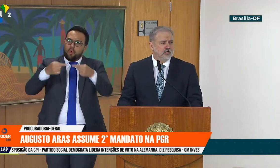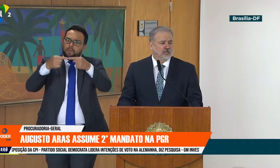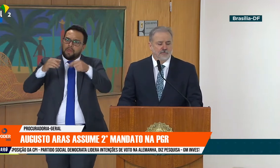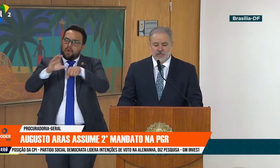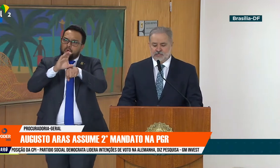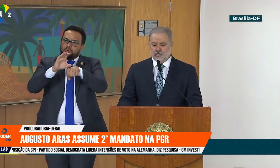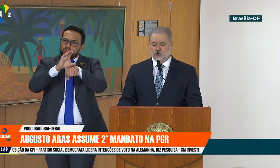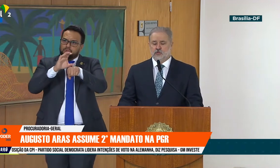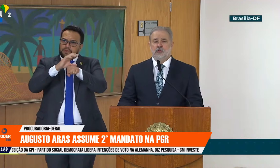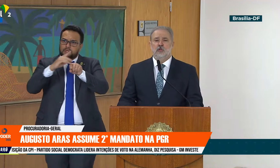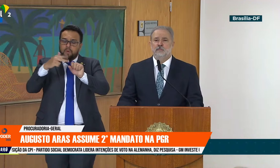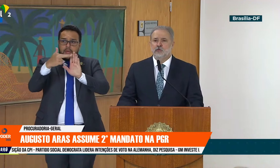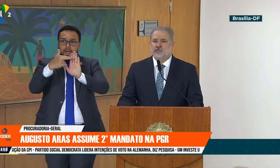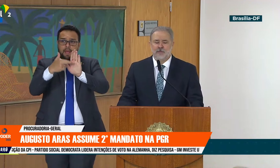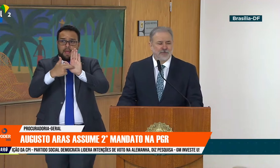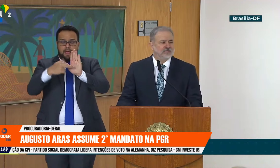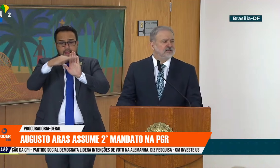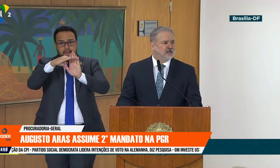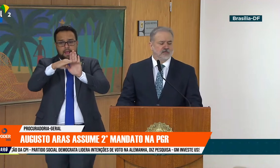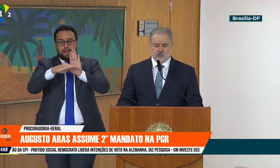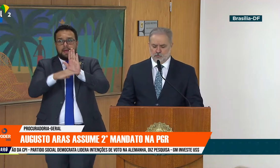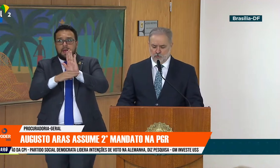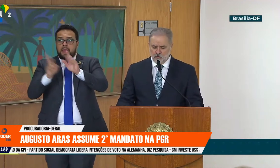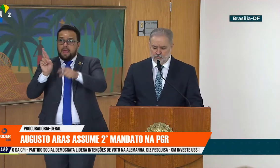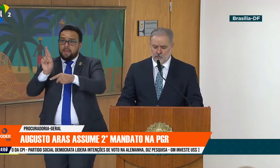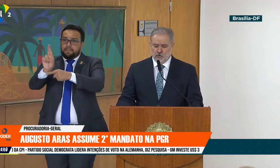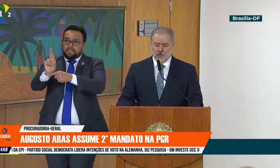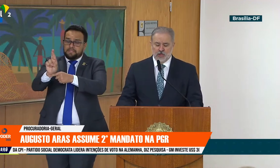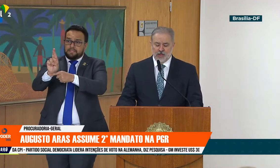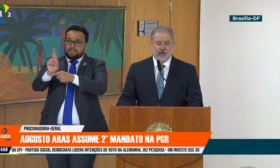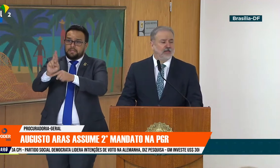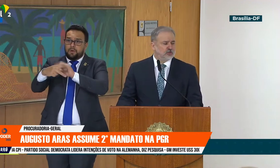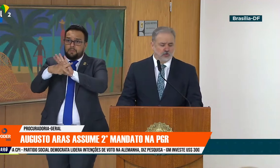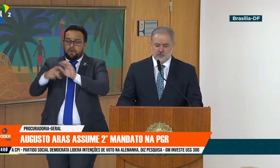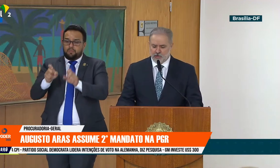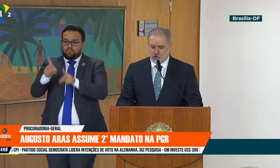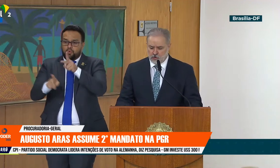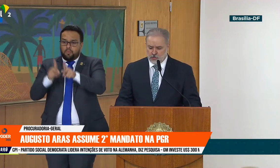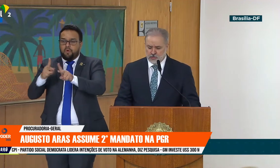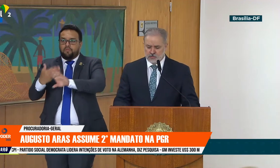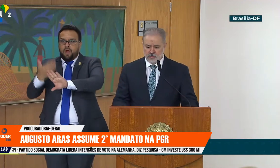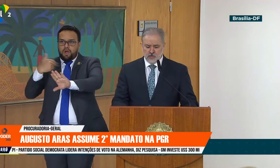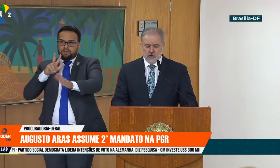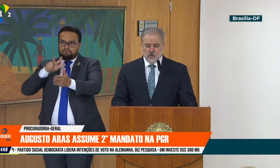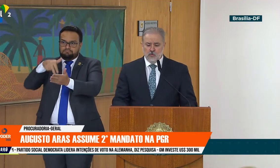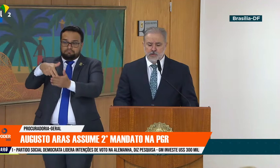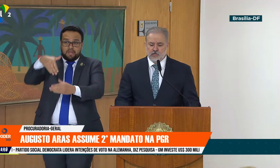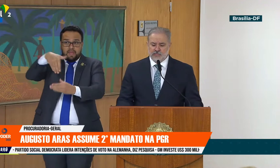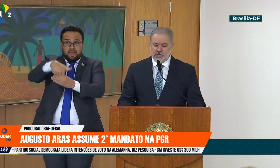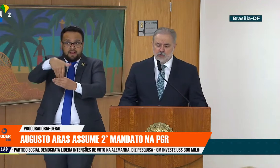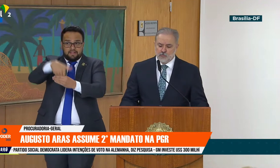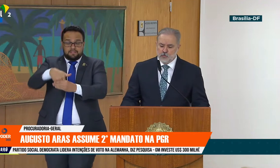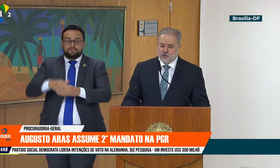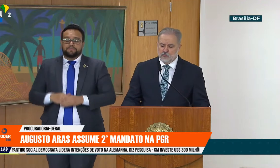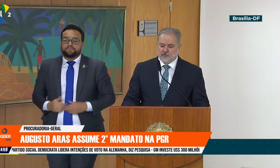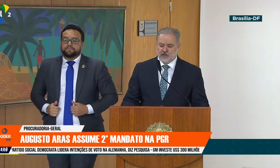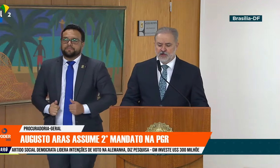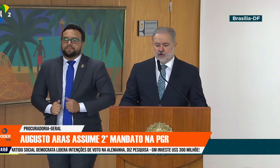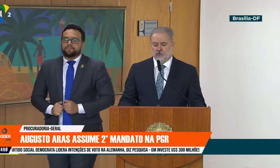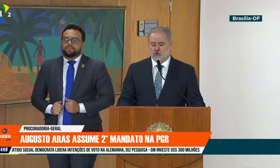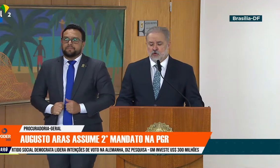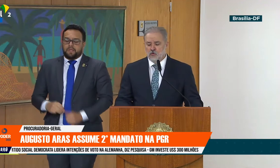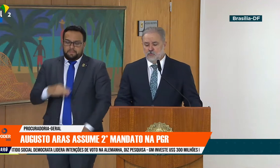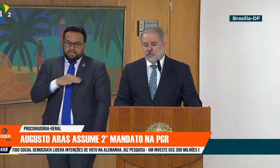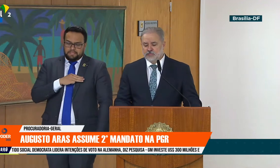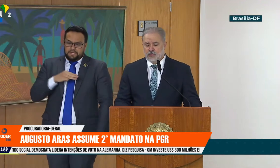termos estabelecidos pelos representantes do povo em eleições periódicas. O Ministério Público